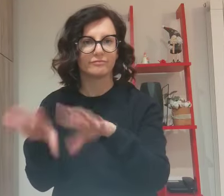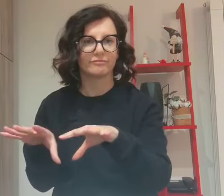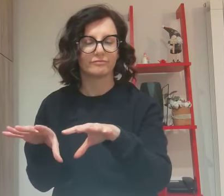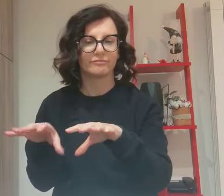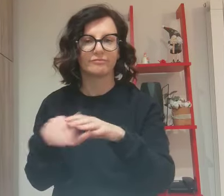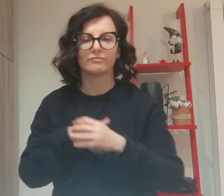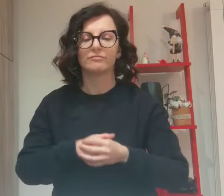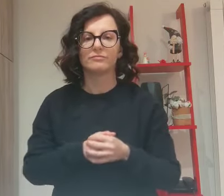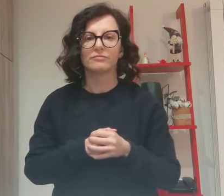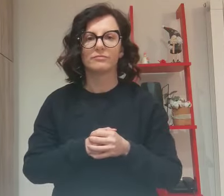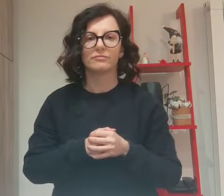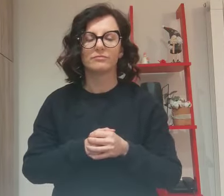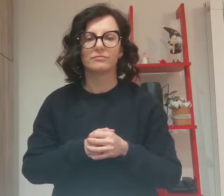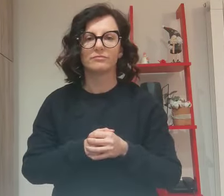Voi siete la luce del mondo.